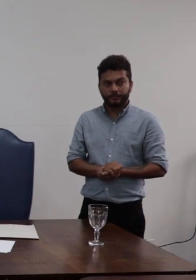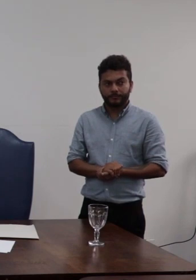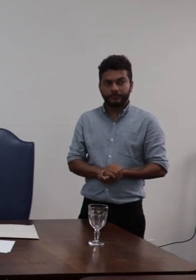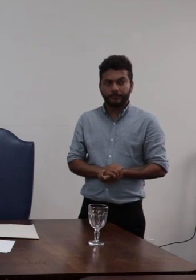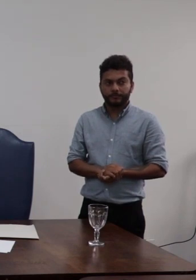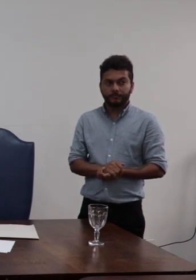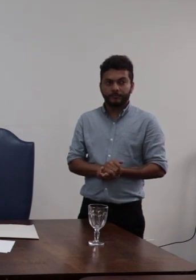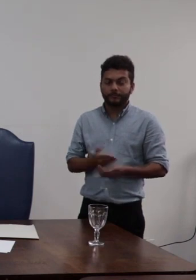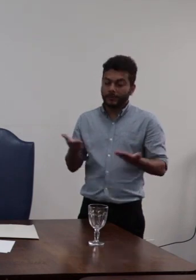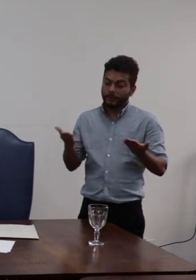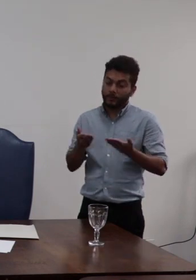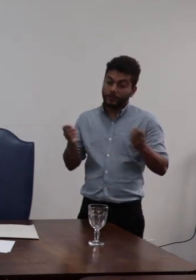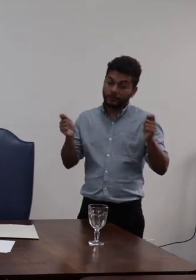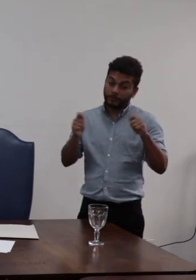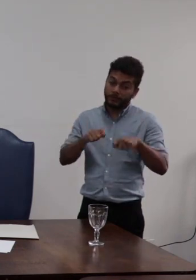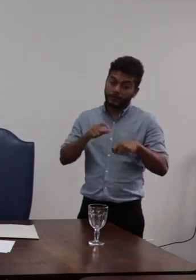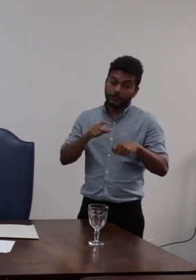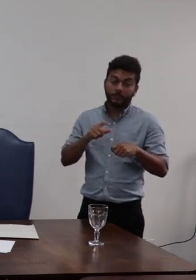estar nesse momento discutindo